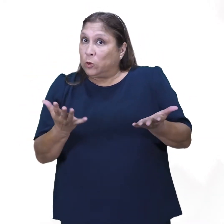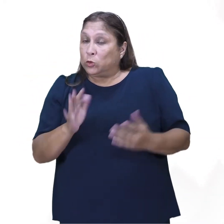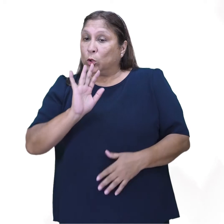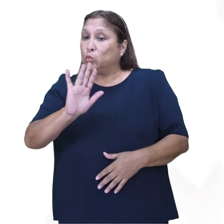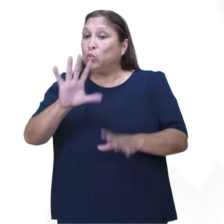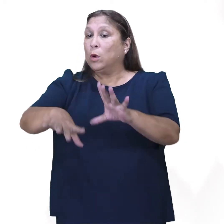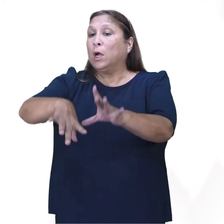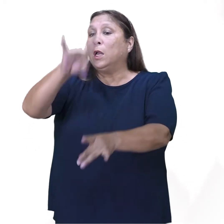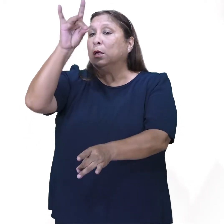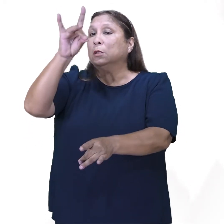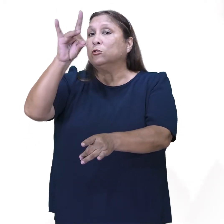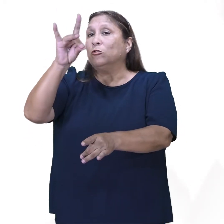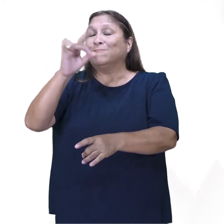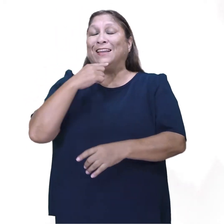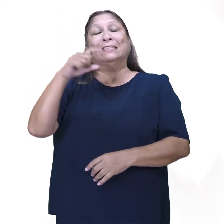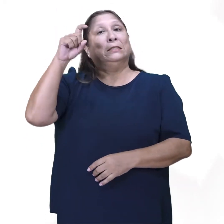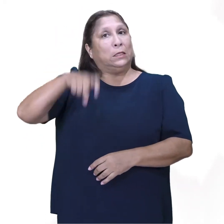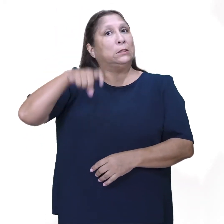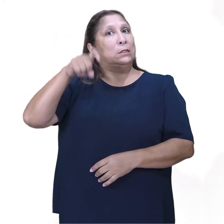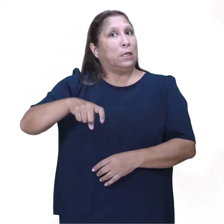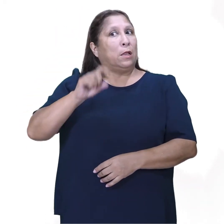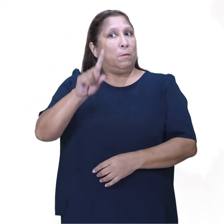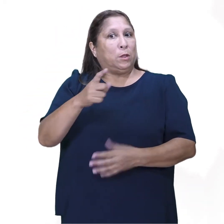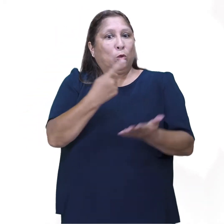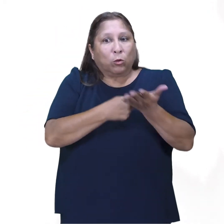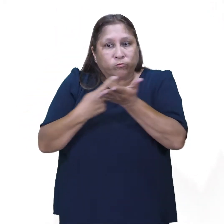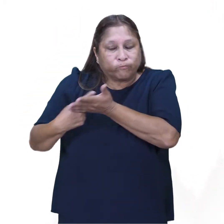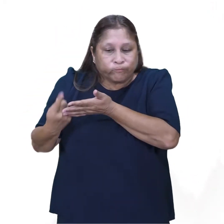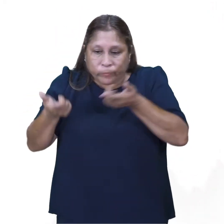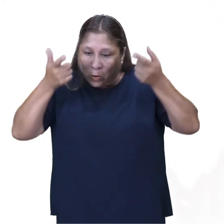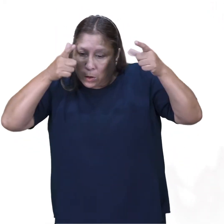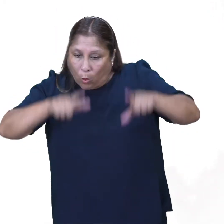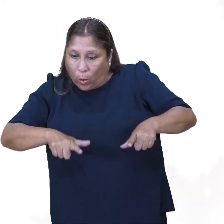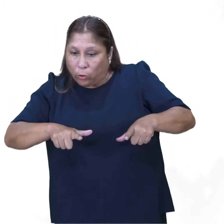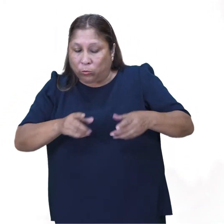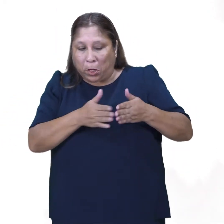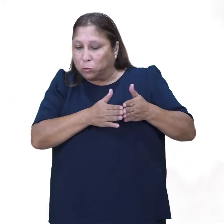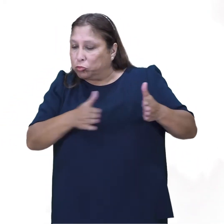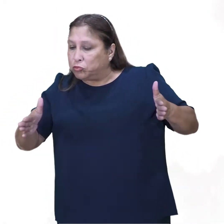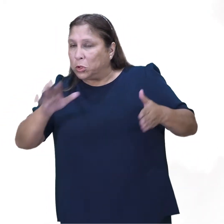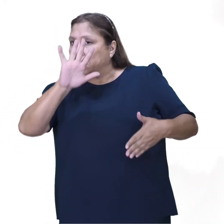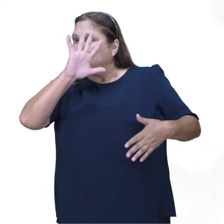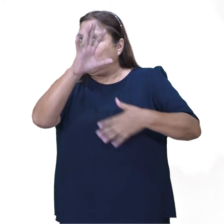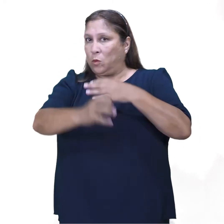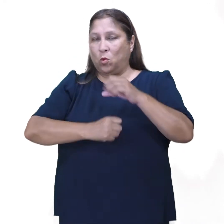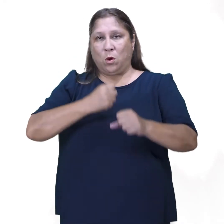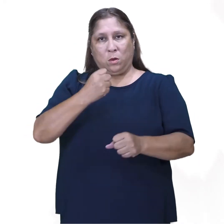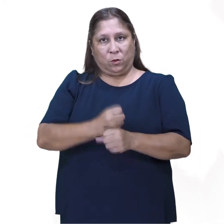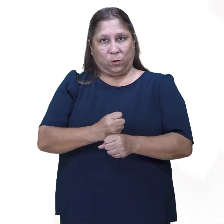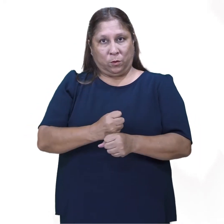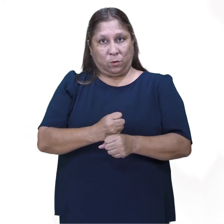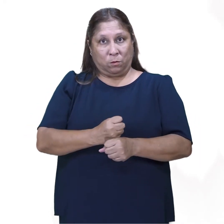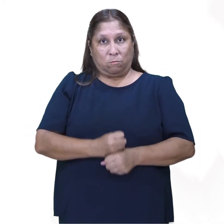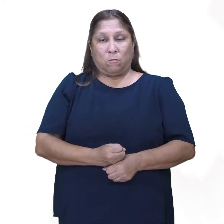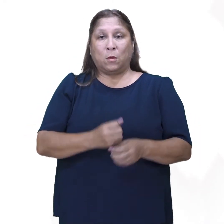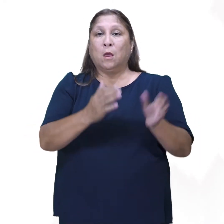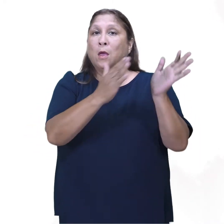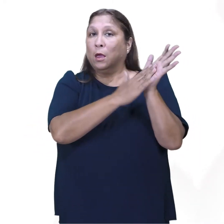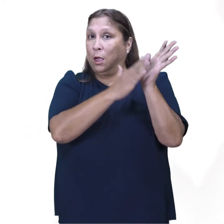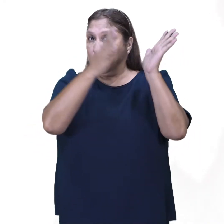consiguiente, su elección emana necesariamente de un consenso para un mandato que dura cinco años. El